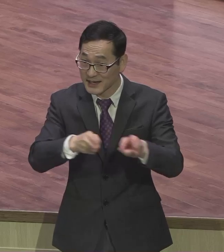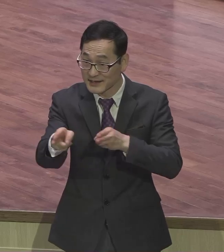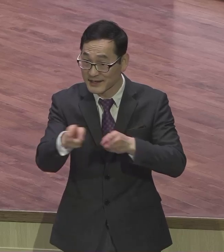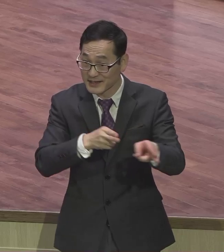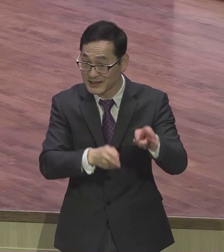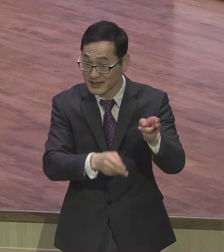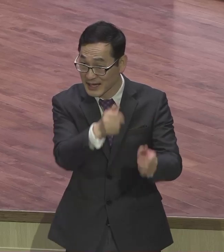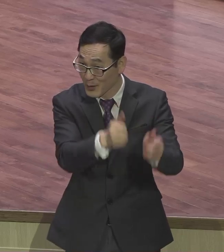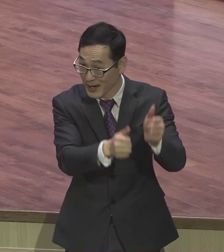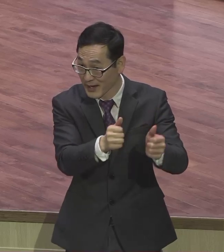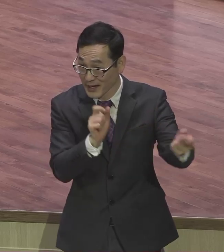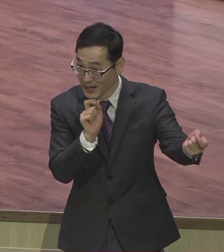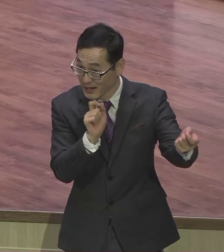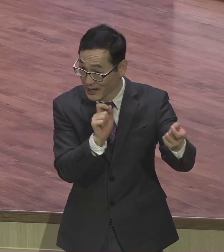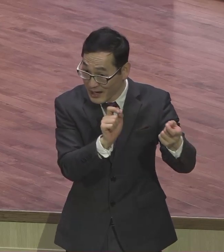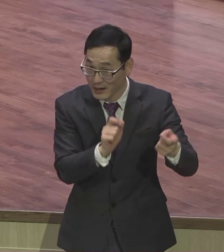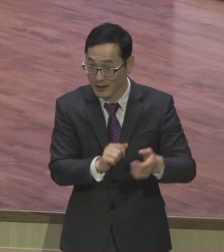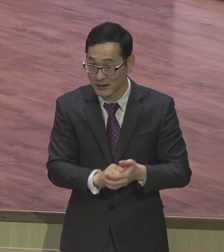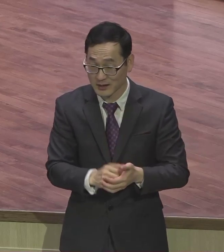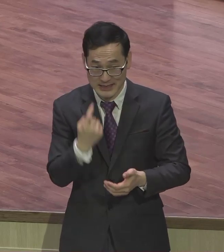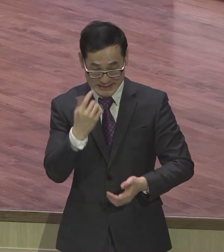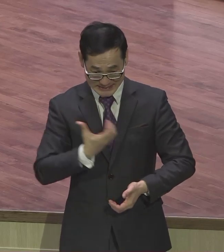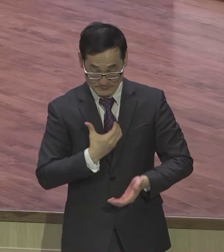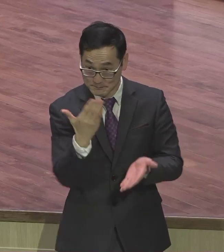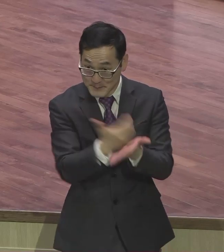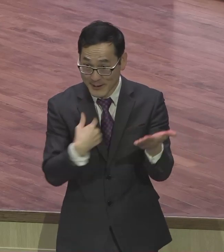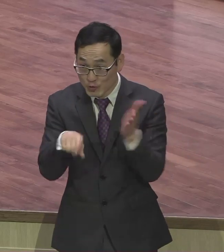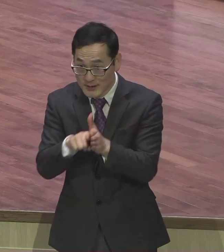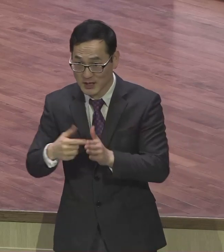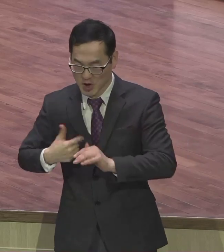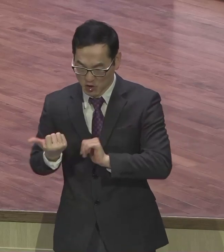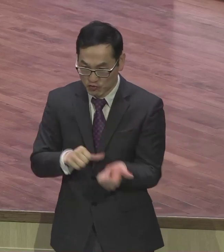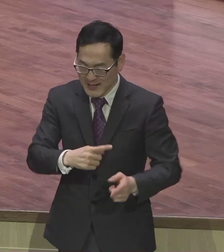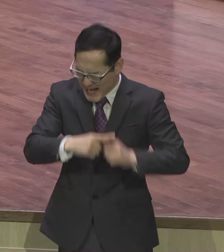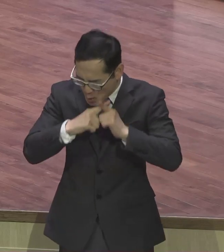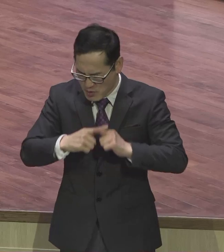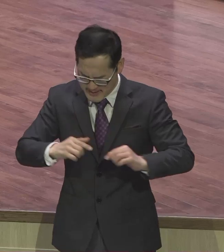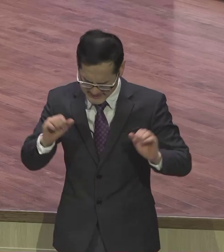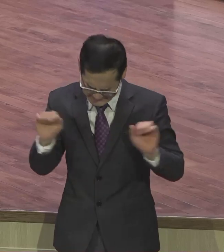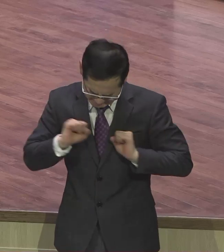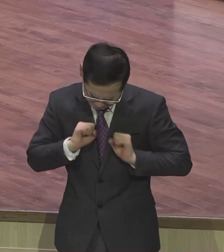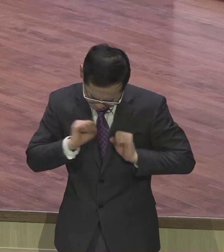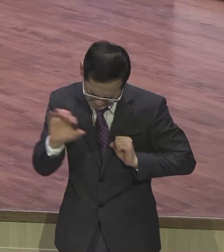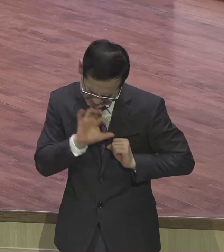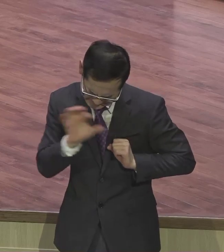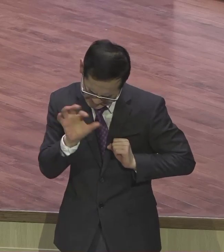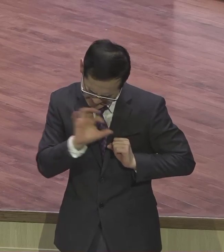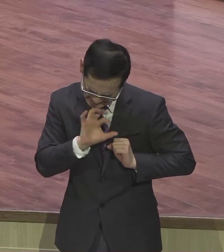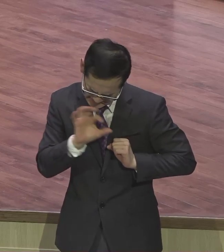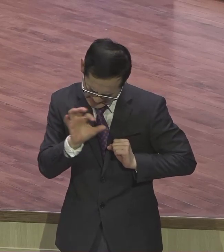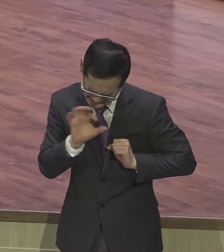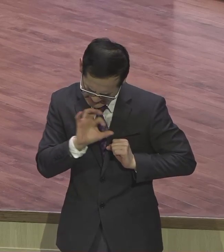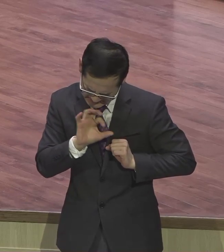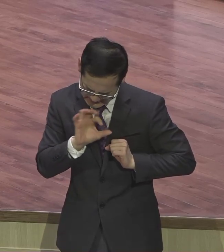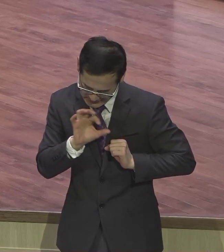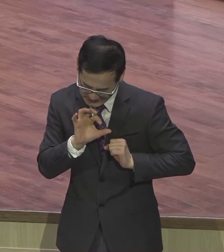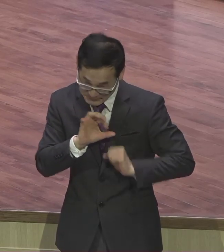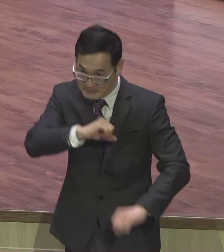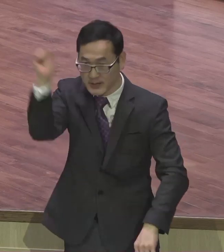이 상황같은 애들은요 죽기 살겁니다 아예 죽겠다고 뛰어낸 애들이 있다 거기서 금메달이 나오고 성공이 나오는 겁니다